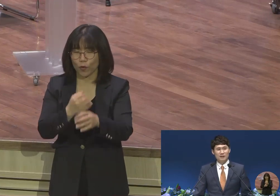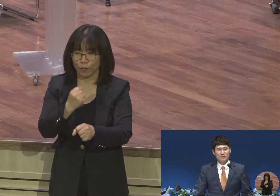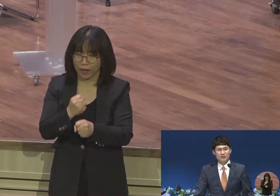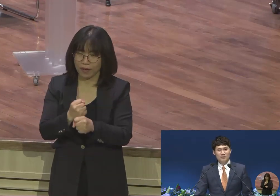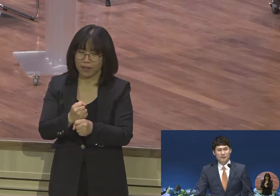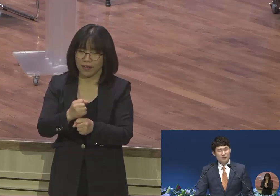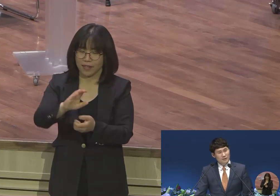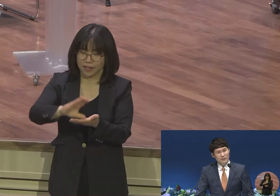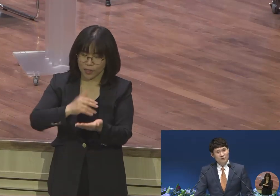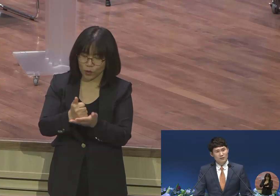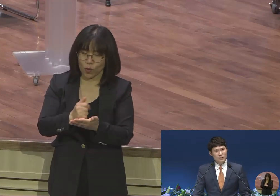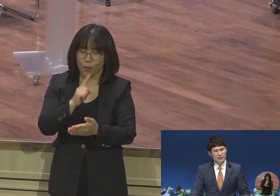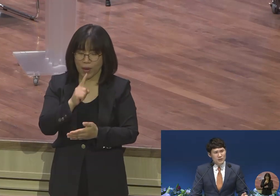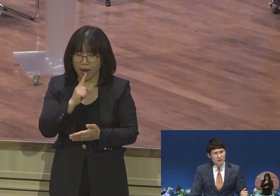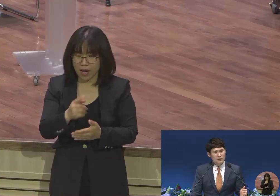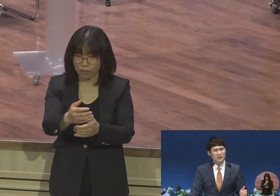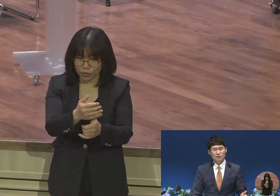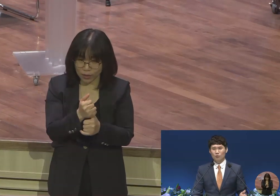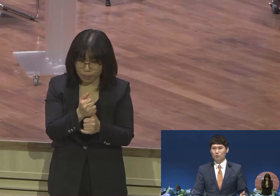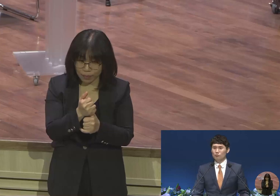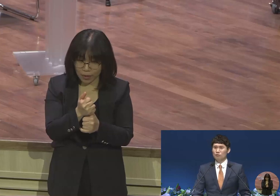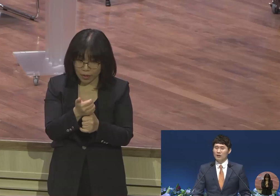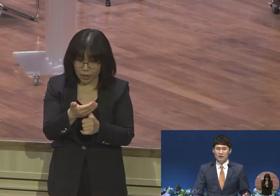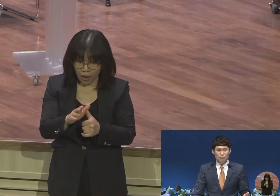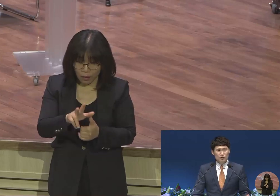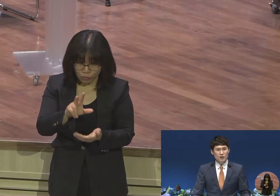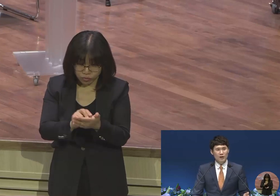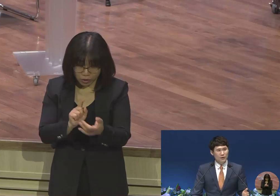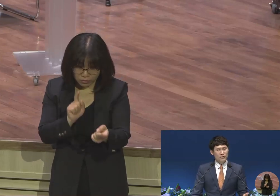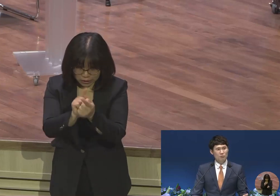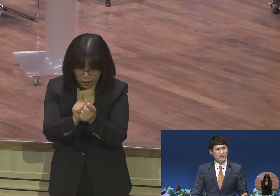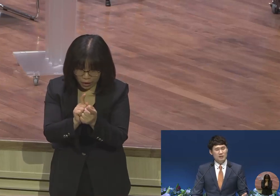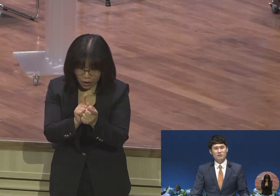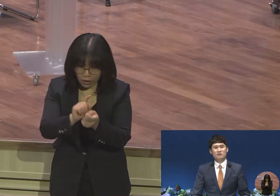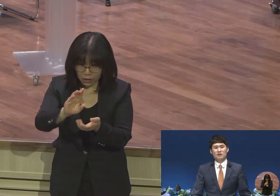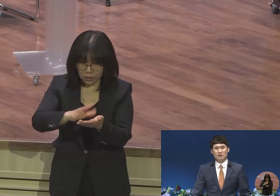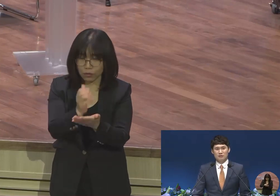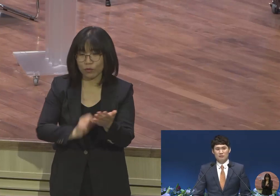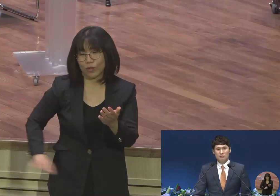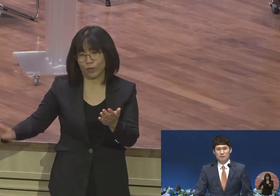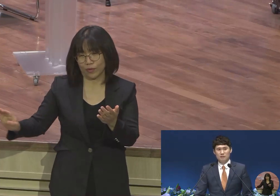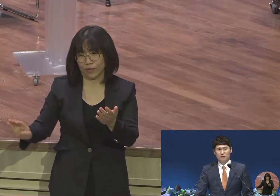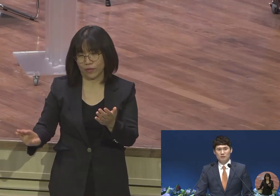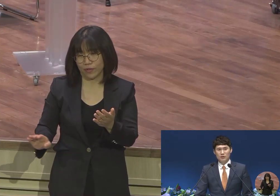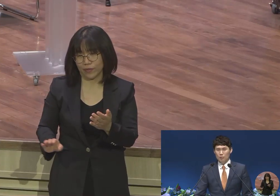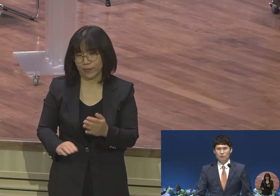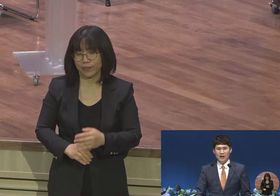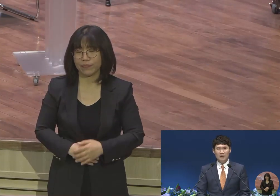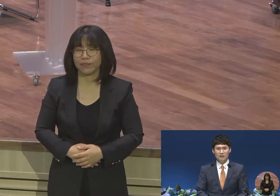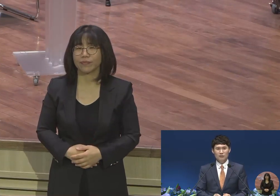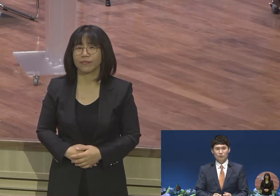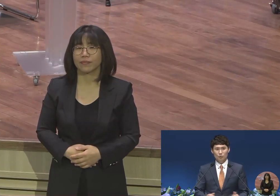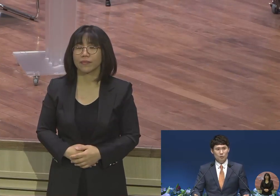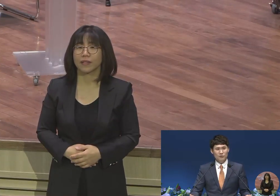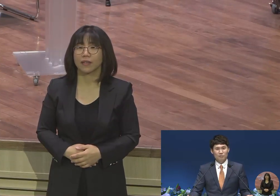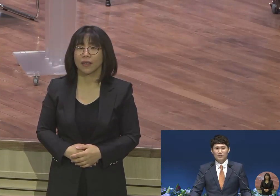그런데요 결정적인 고통과 문제와 어려움이 찾아왔을 때 대부분 다 놓쳐버립니다